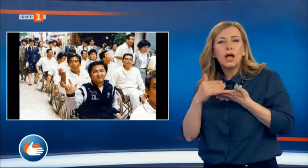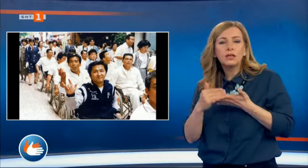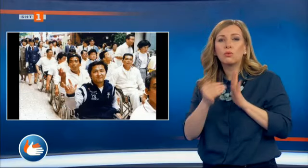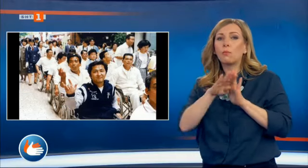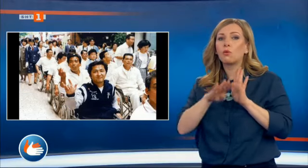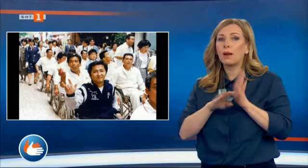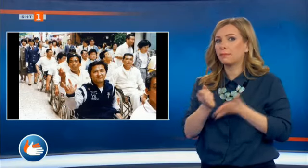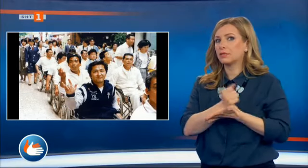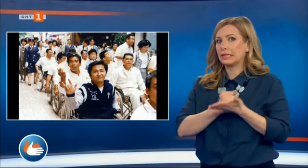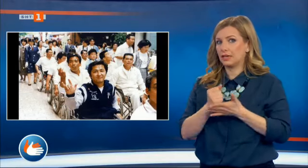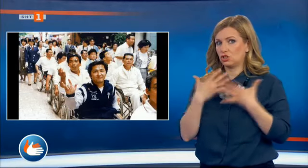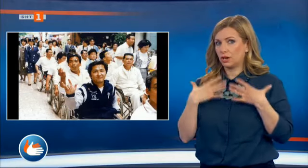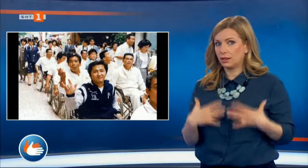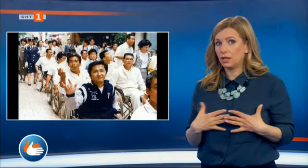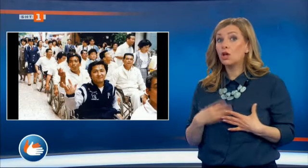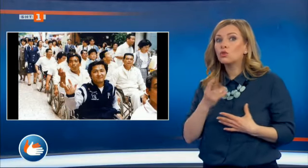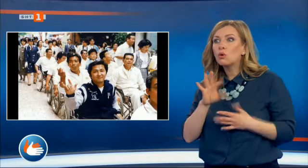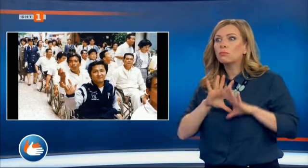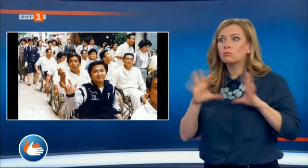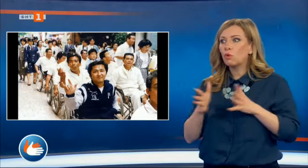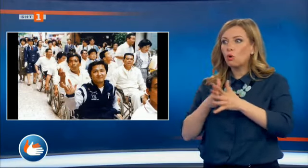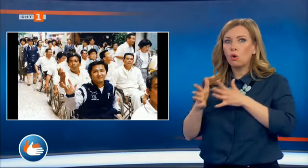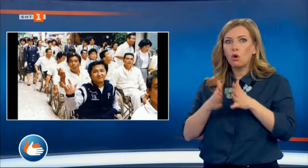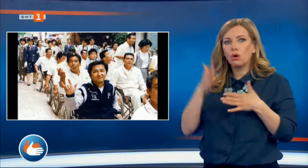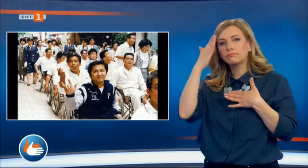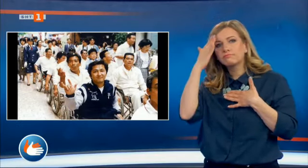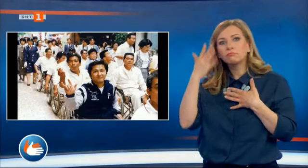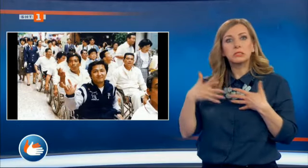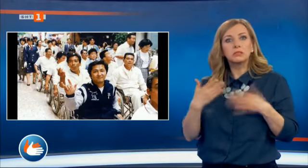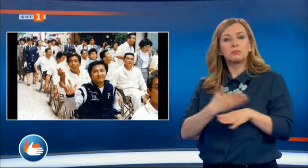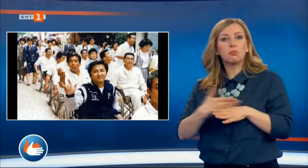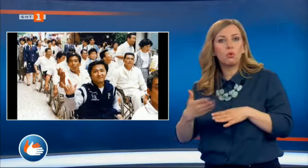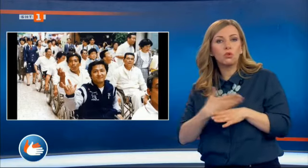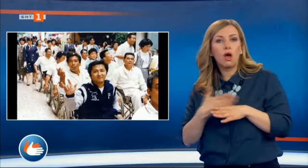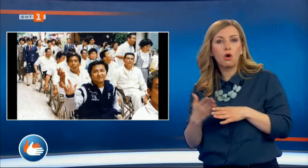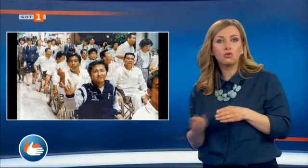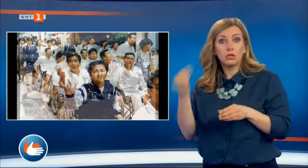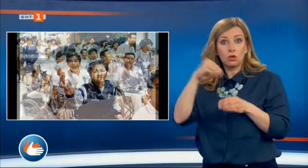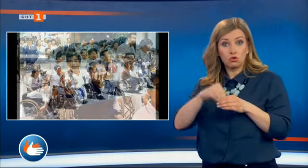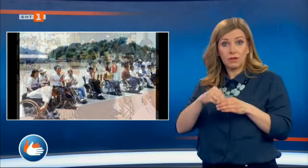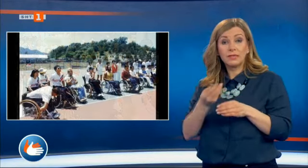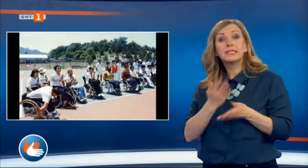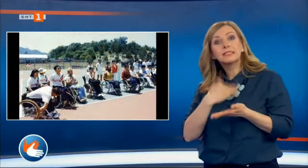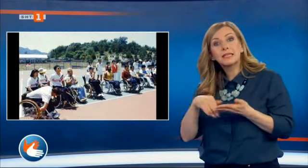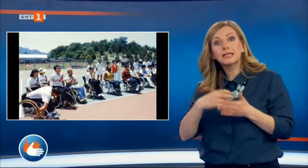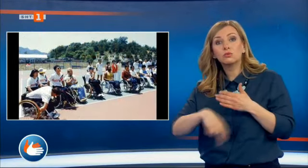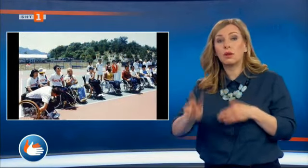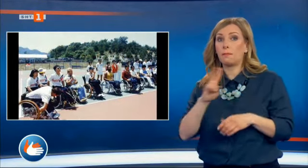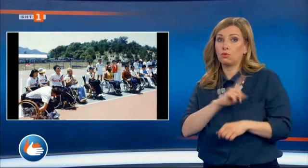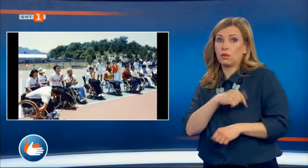Но много от пациентите искали да продължат да играят и след като бъдат изписани от болницата. Организирали състезания